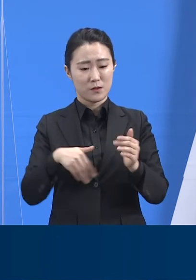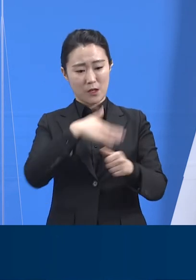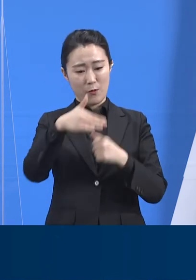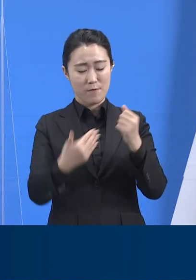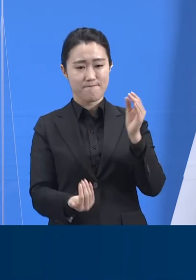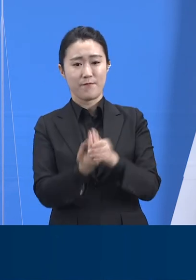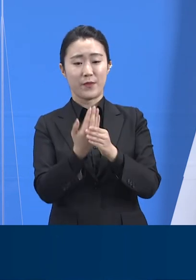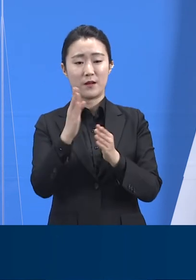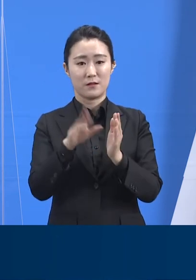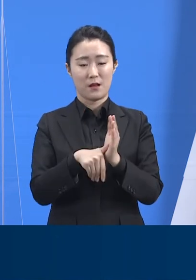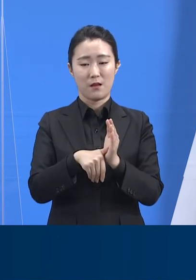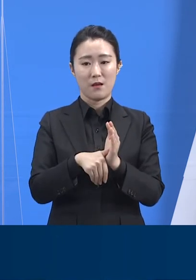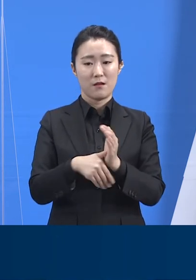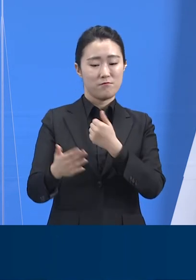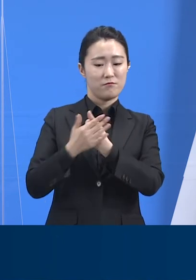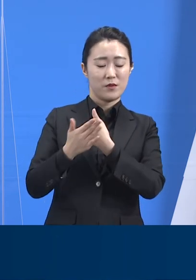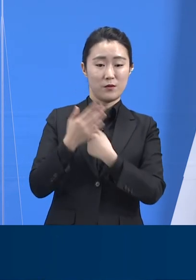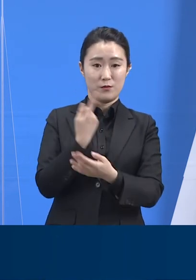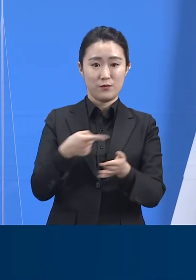구축하였습니다.